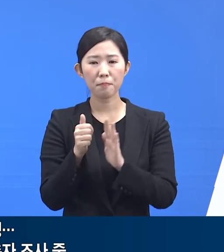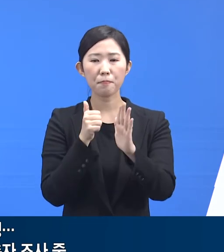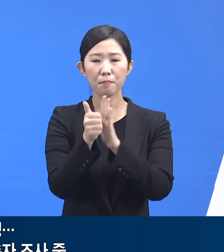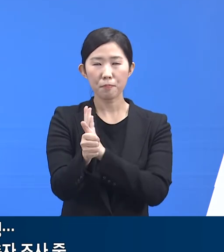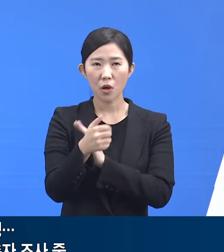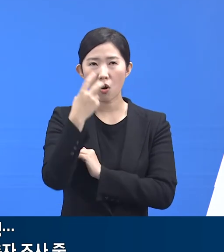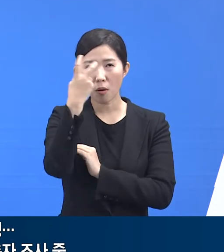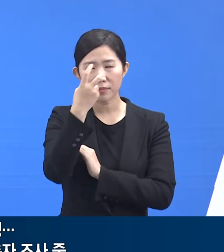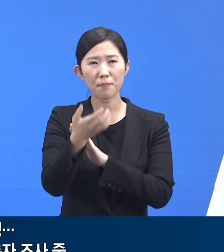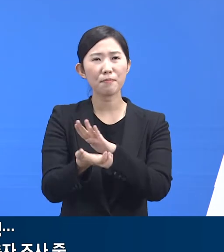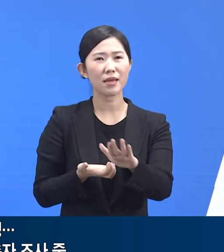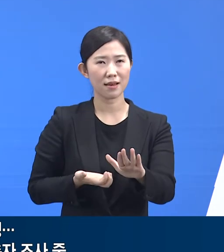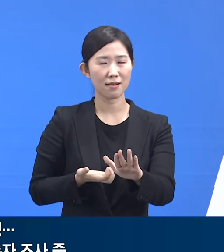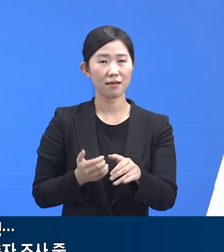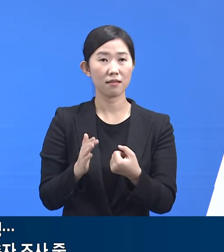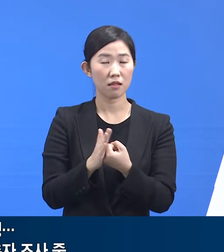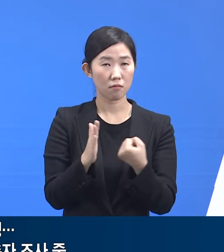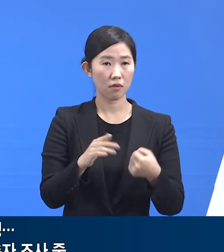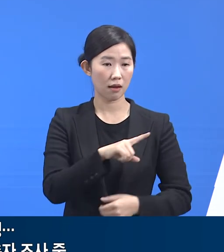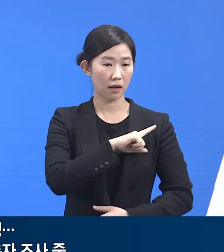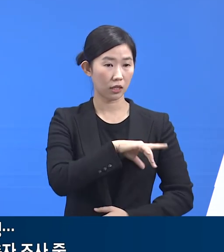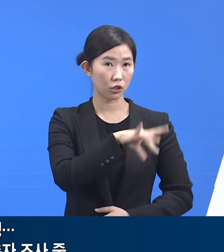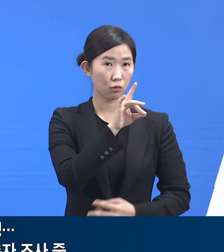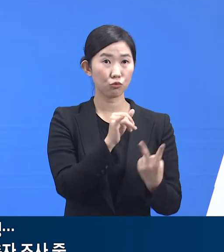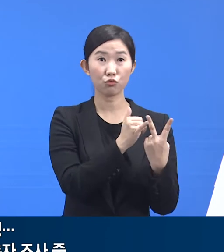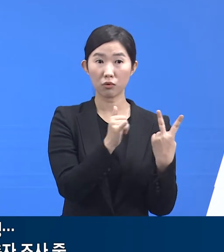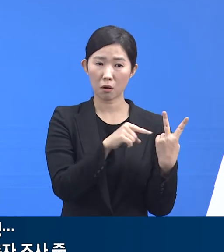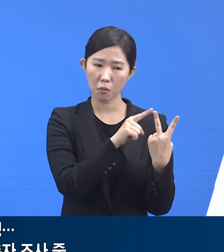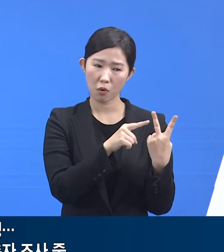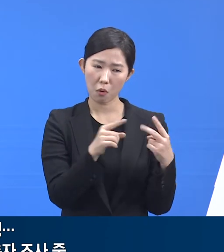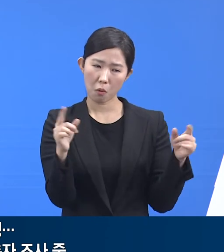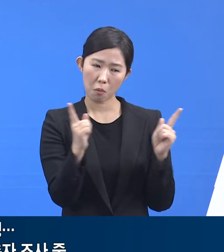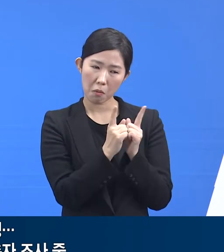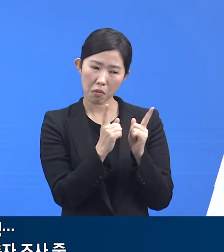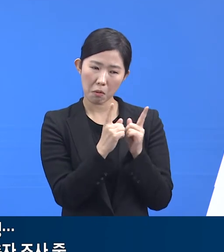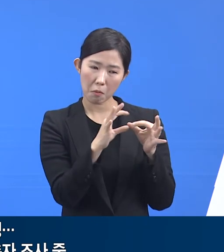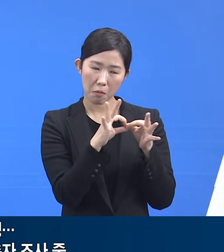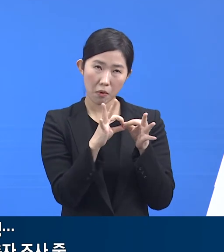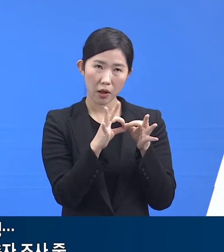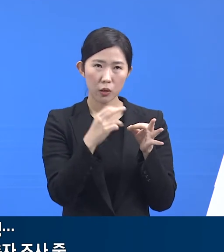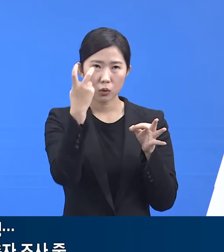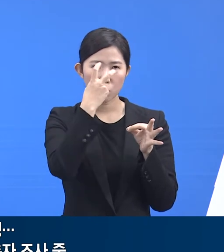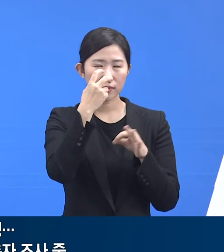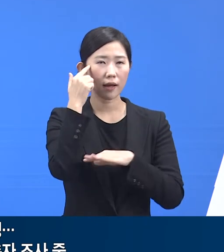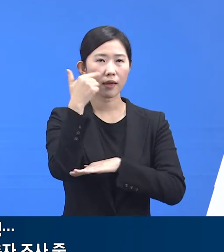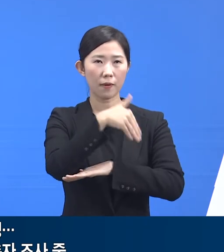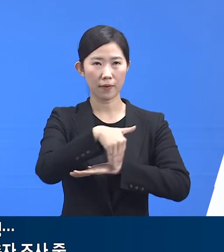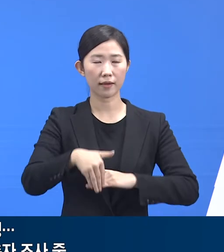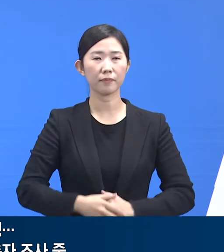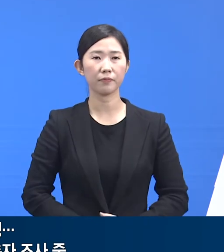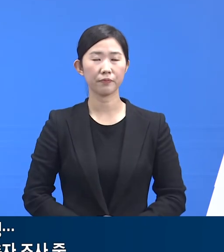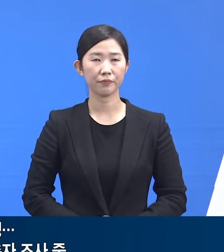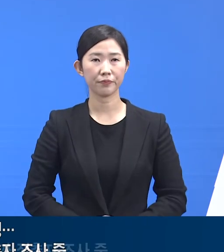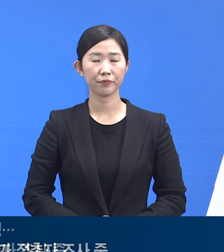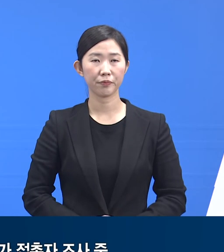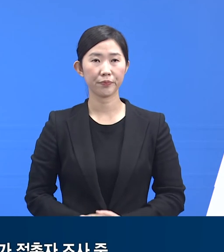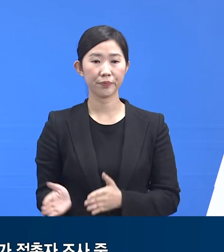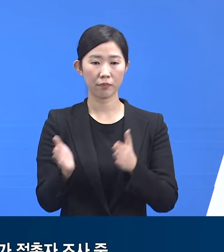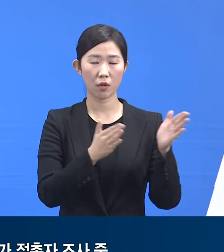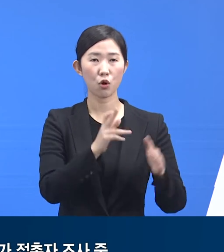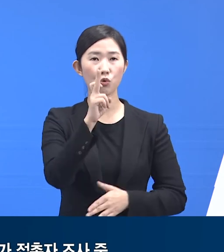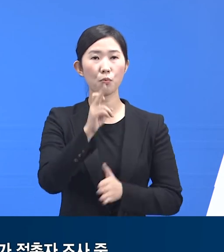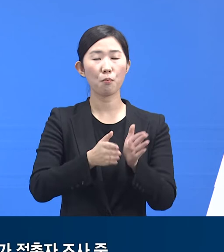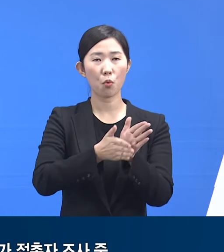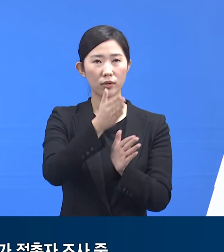판정을 받은 만큼 최초 확진자들과의 역학적 연관성을 면밀하게 조사할 예정입니다. 다음으로 금포시 원강대